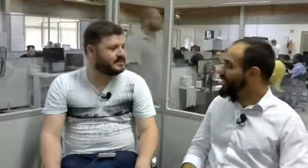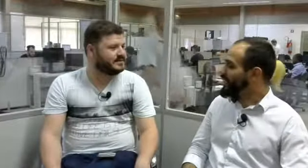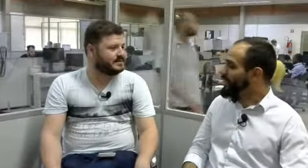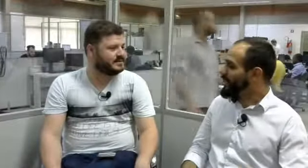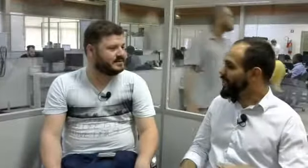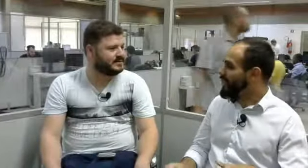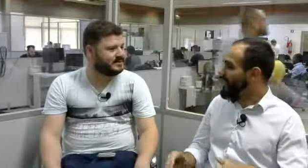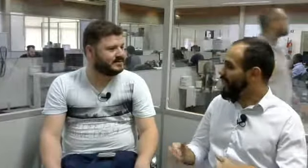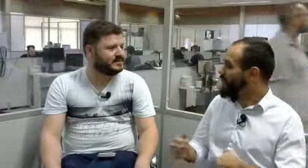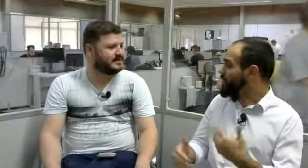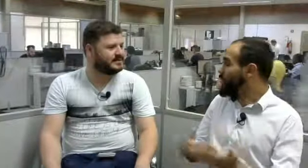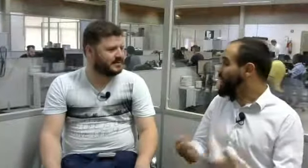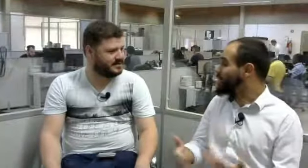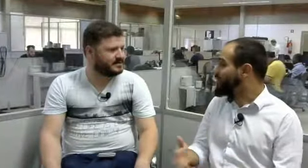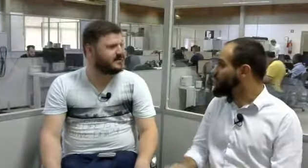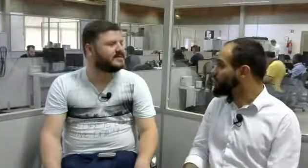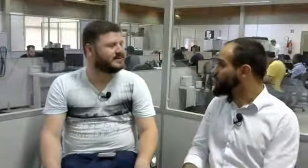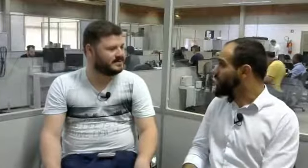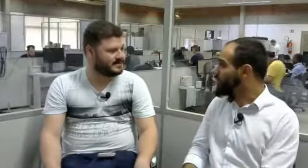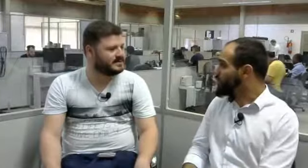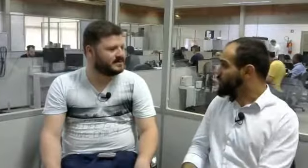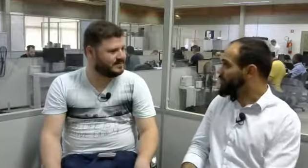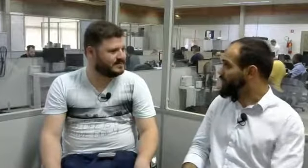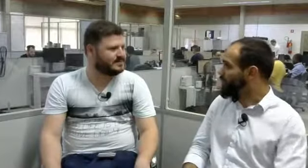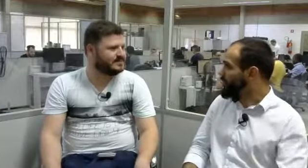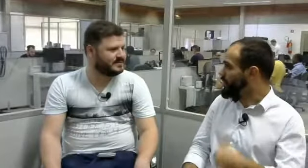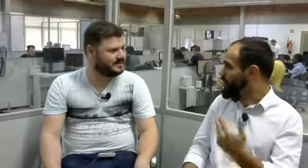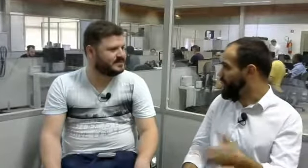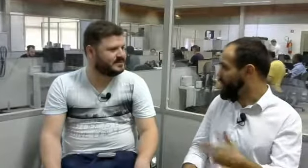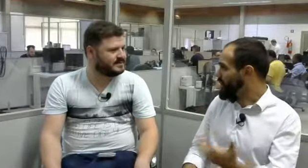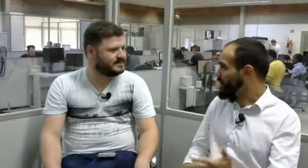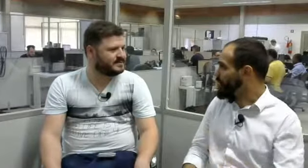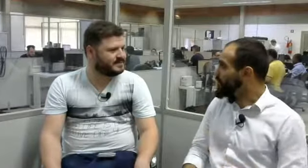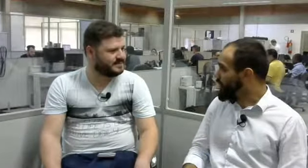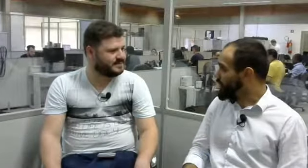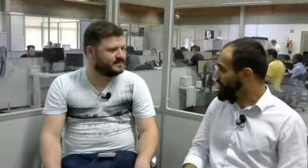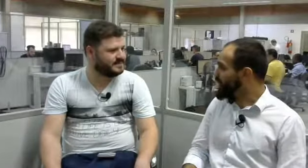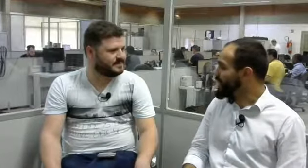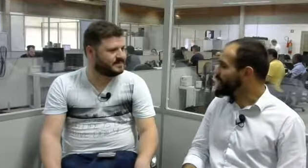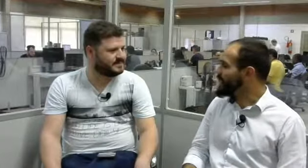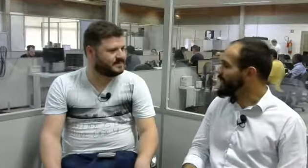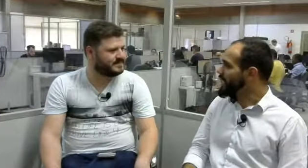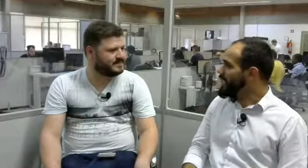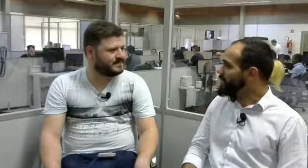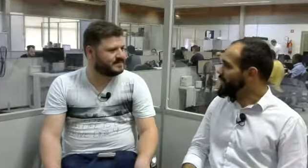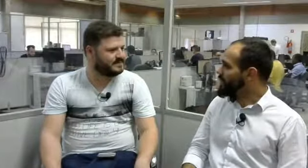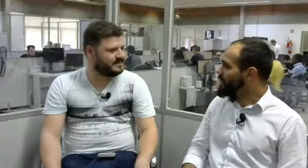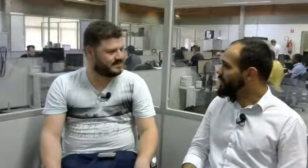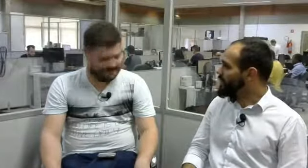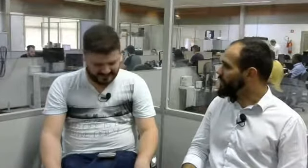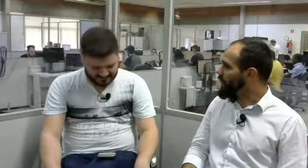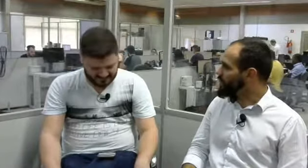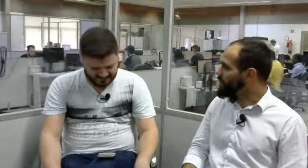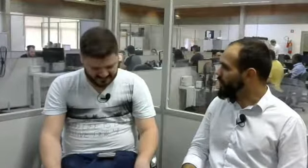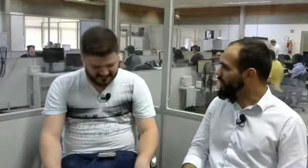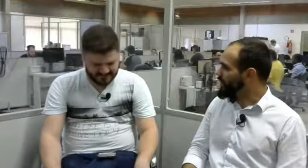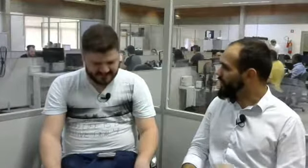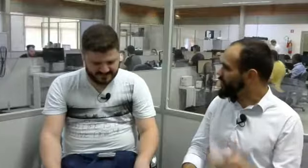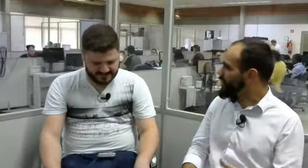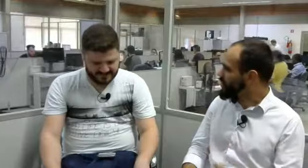ela não nasceu surda, ela ficou surda depois de 9 anos de idade, né? Mas o fato foi que desde criança eu